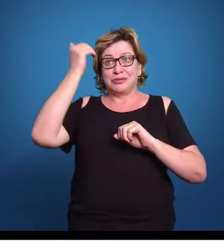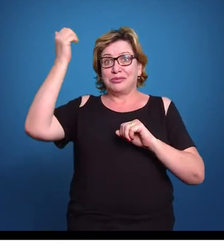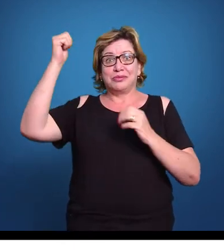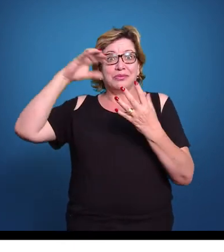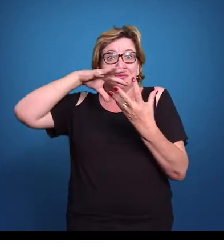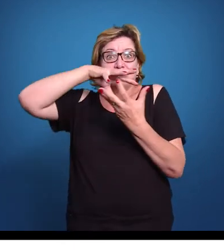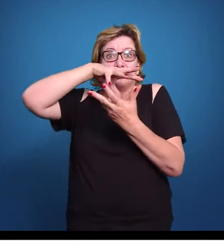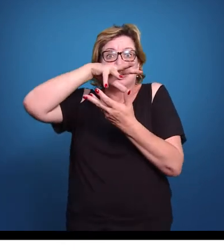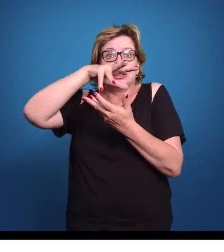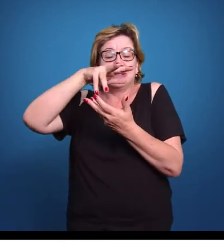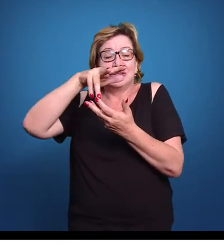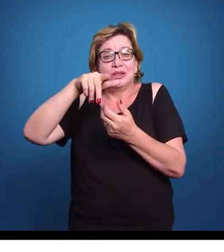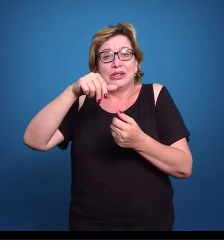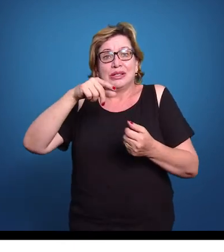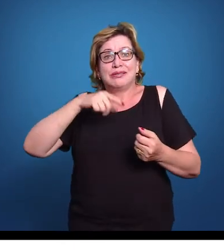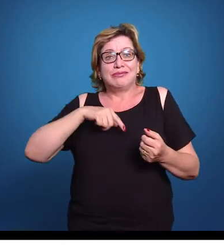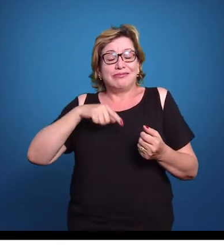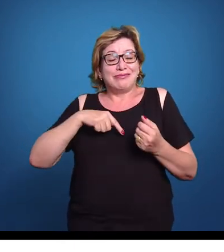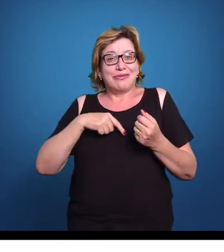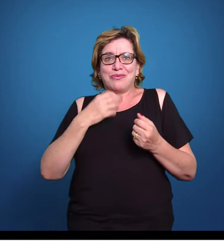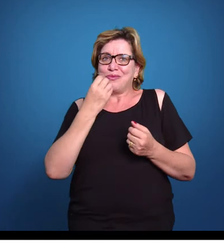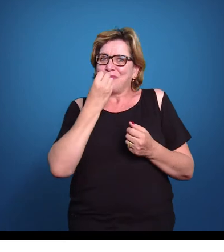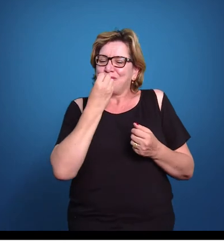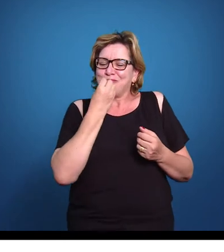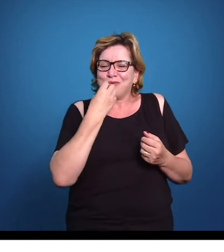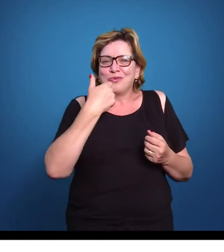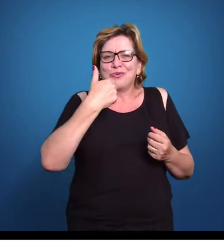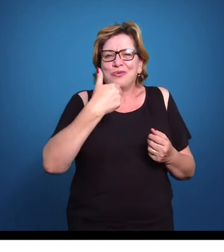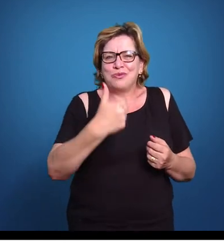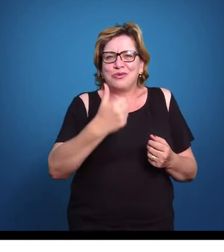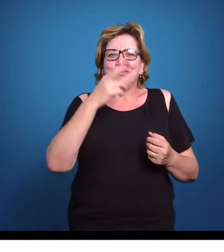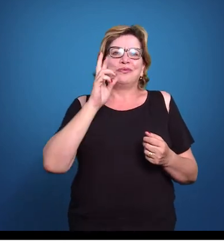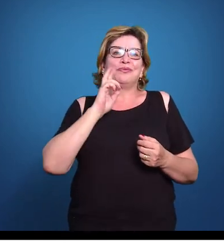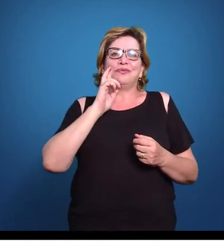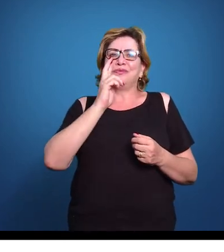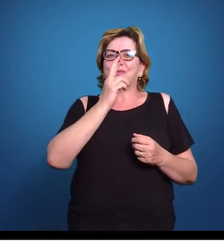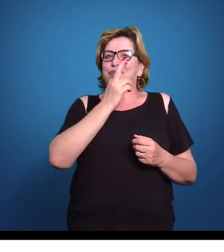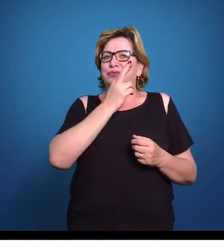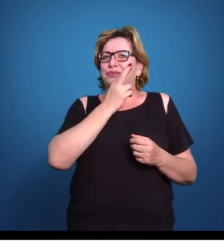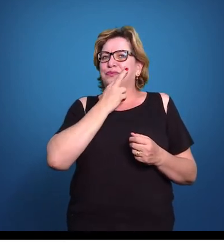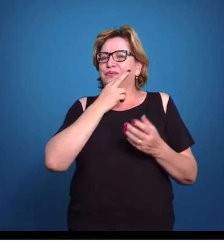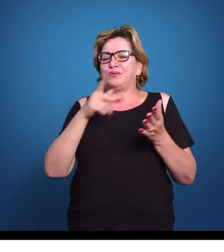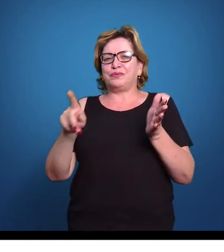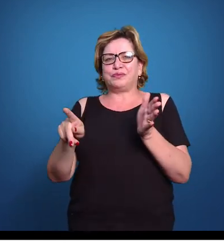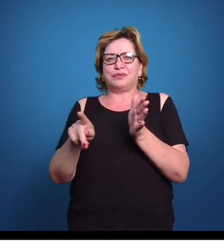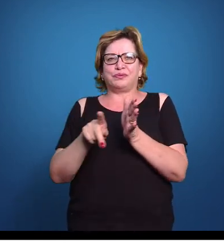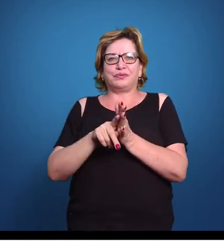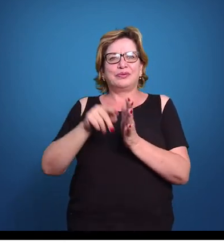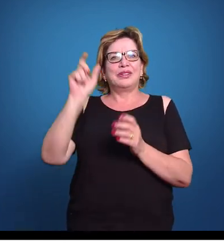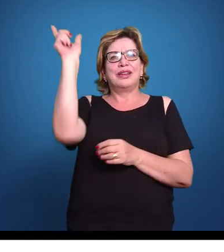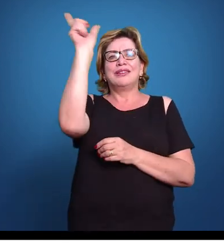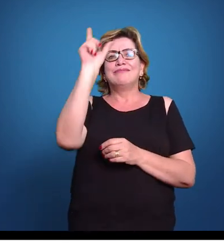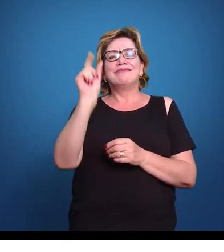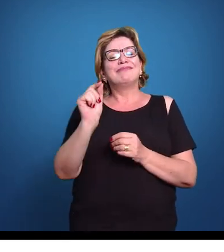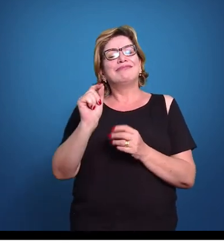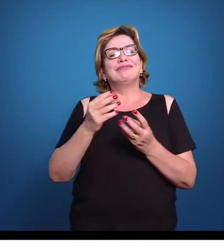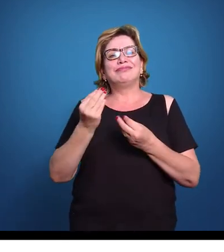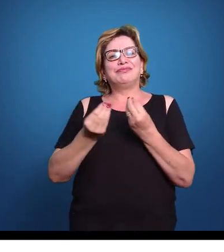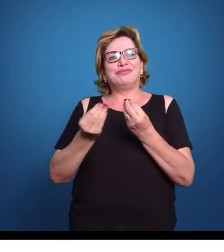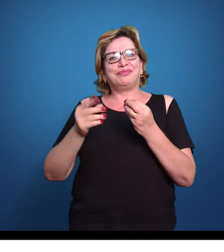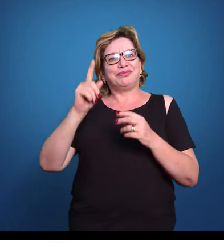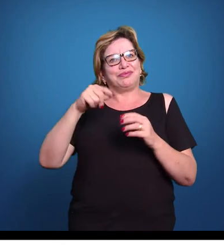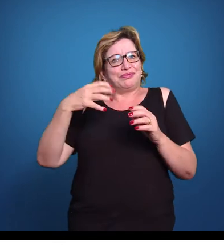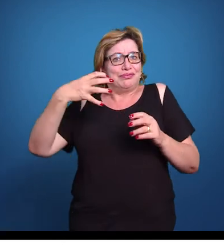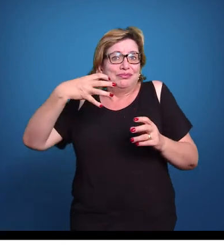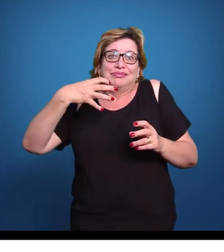todo, que tem excelentes restaurantes de culinária italiana. Então, é um